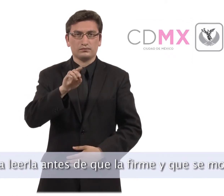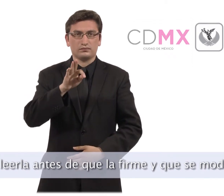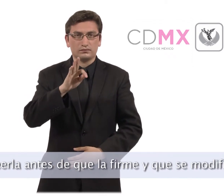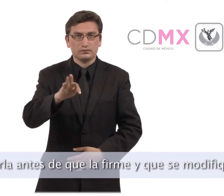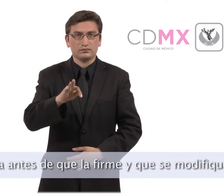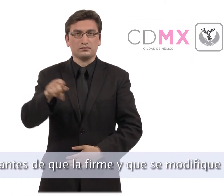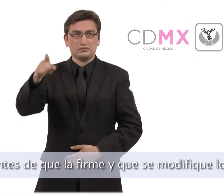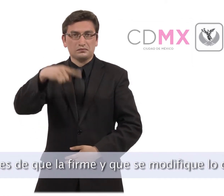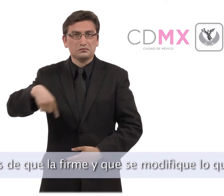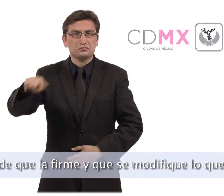desee.